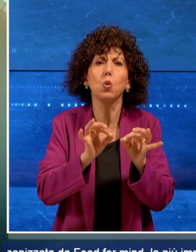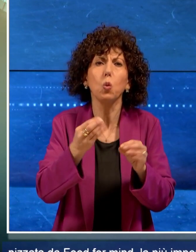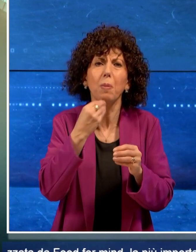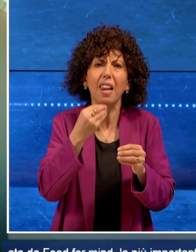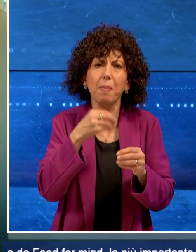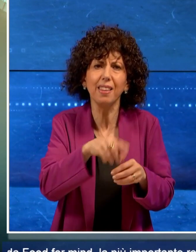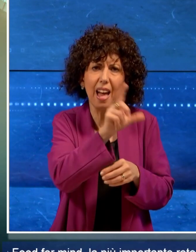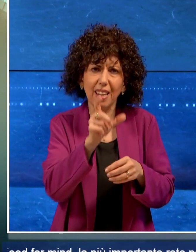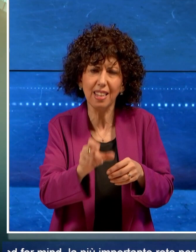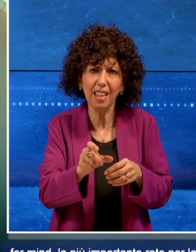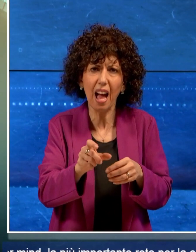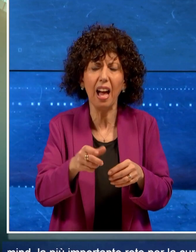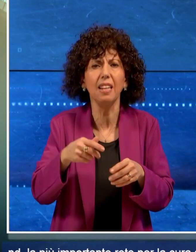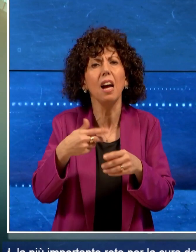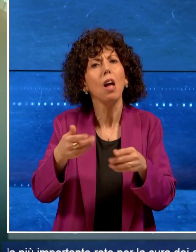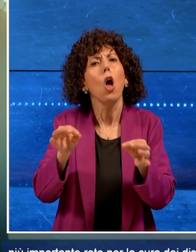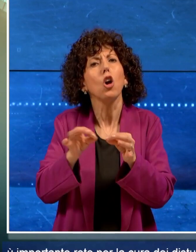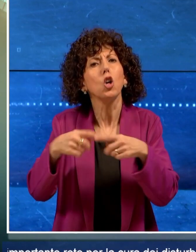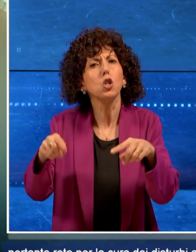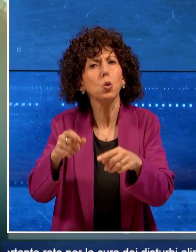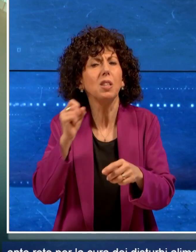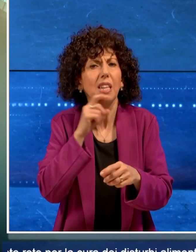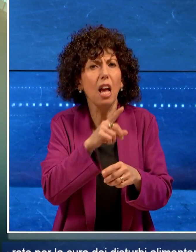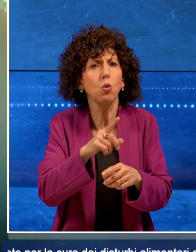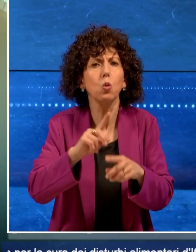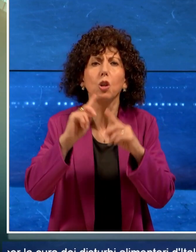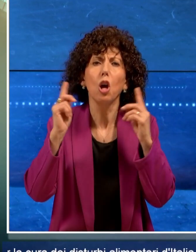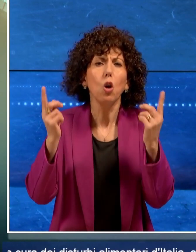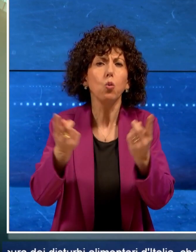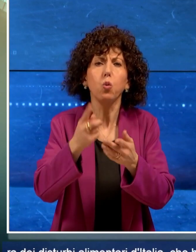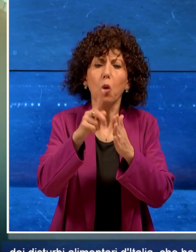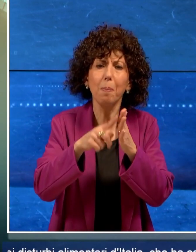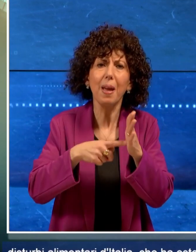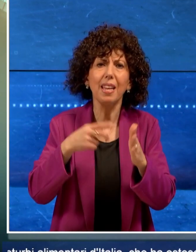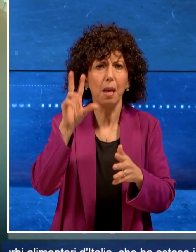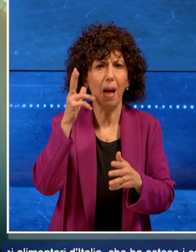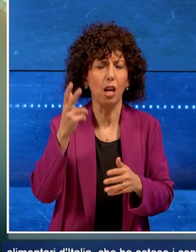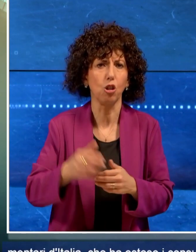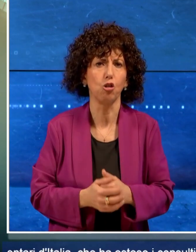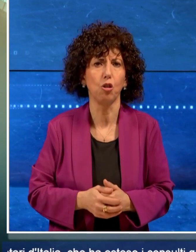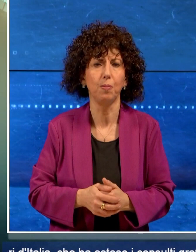che ha esteso i consulti gratuiti in tutto il mese di marzo.